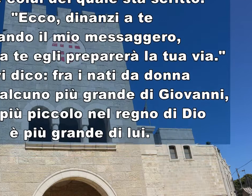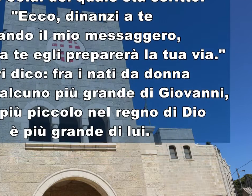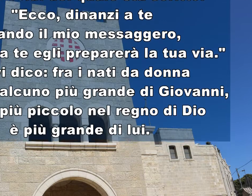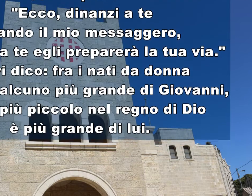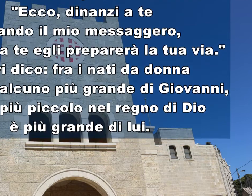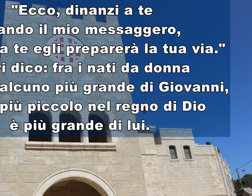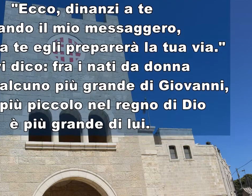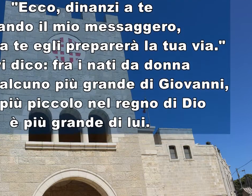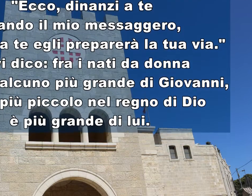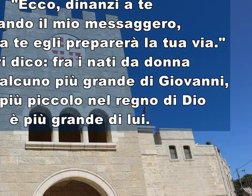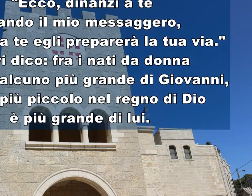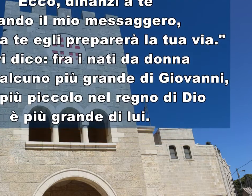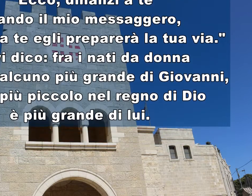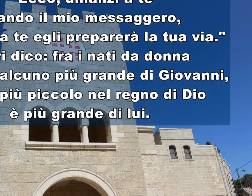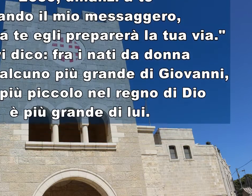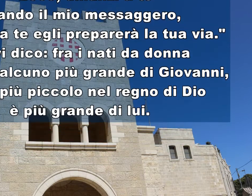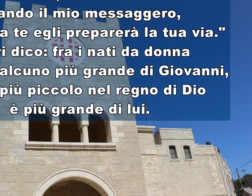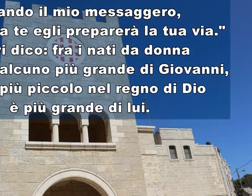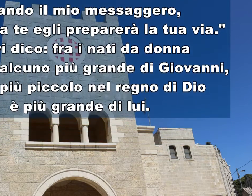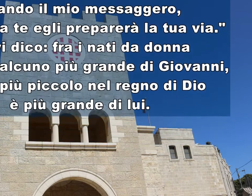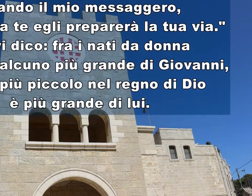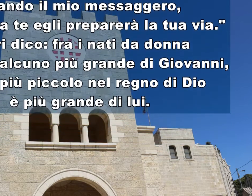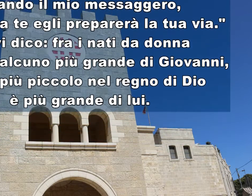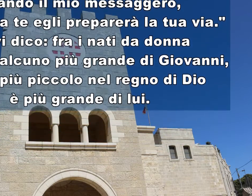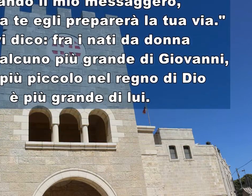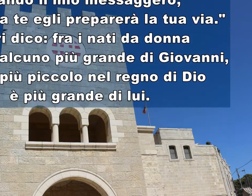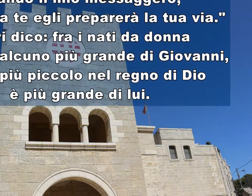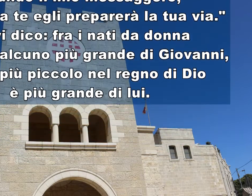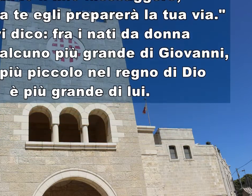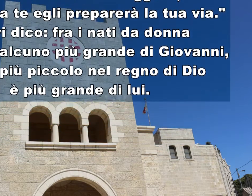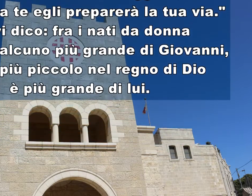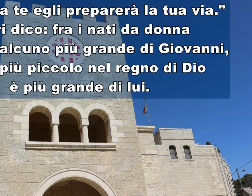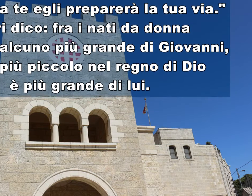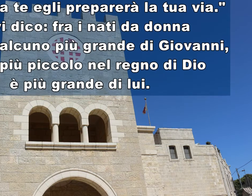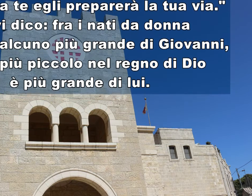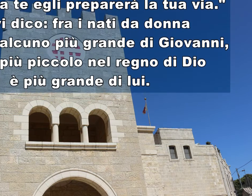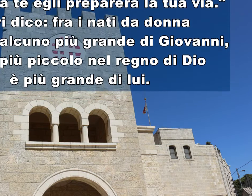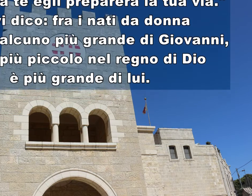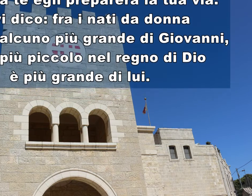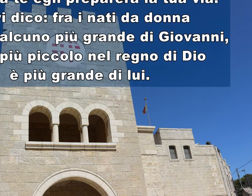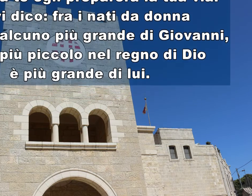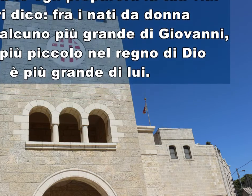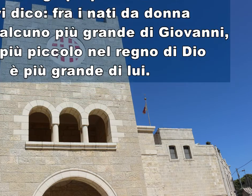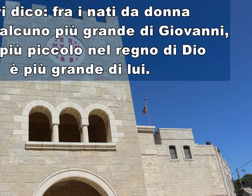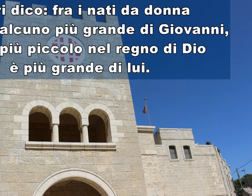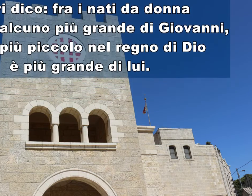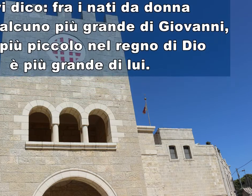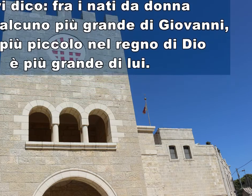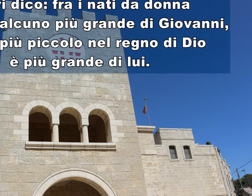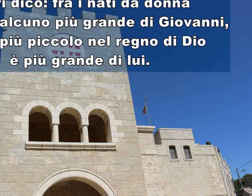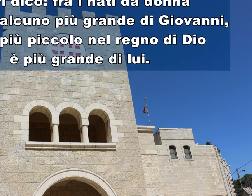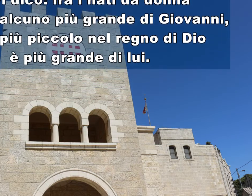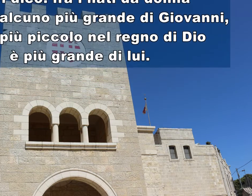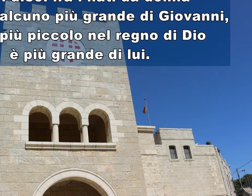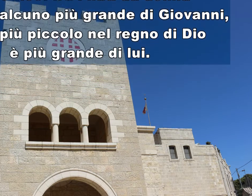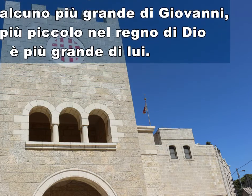Davanti a te egli preparerà la tua via Io vi dico, prainati da donna Non vi è